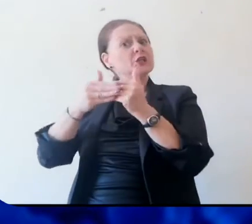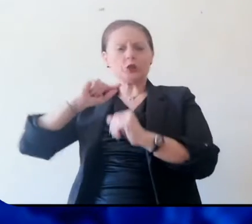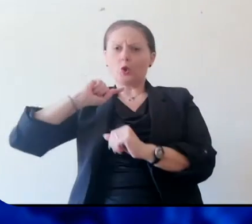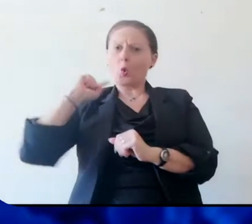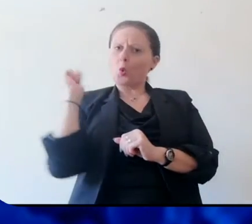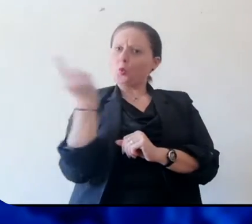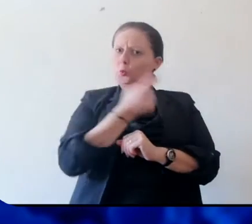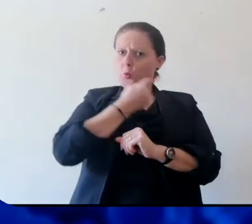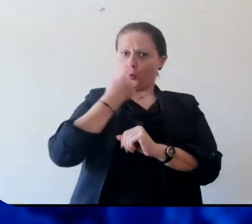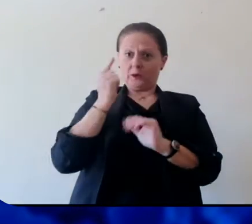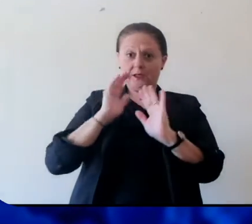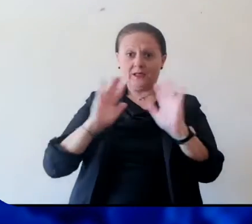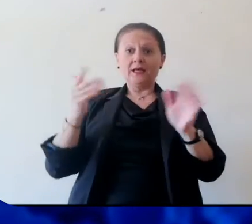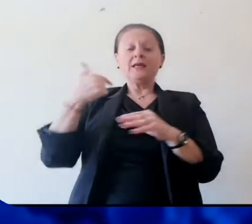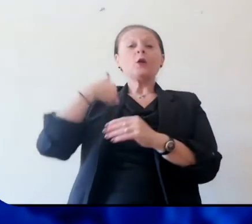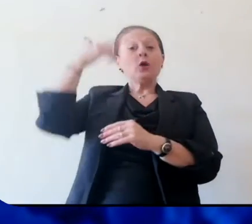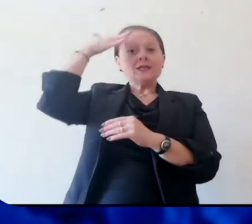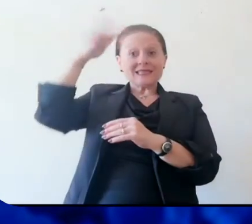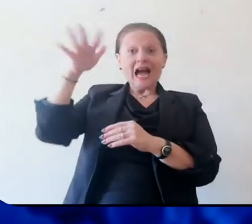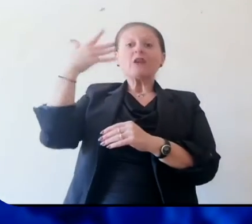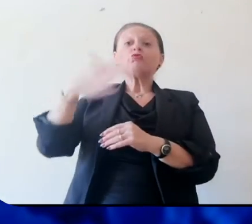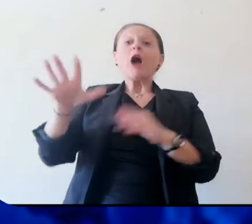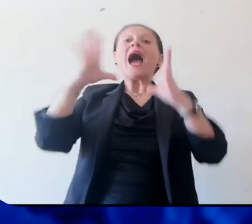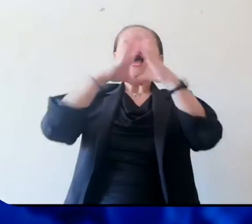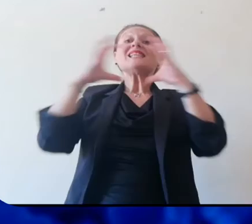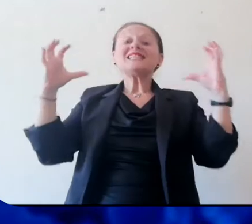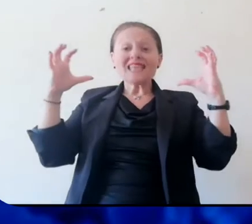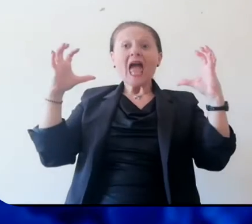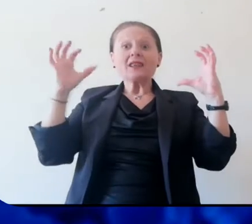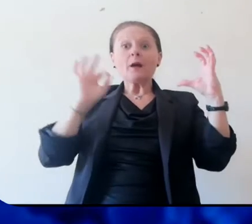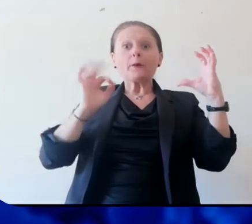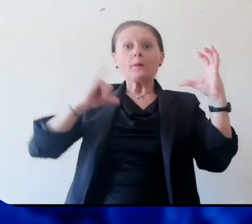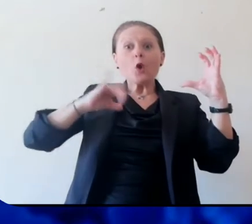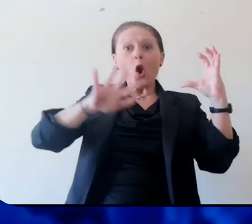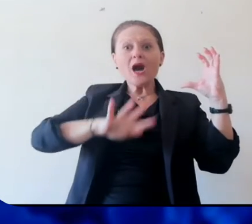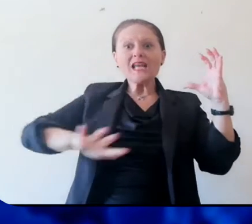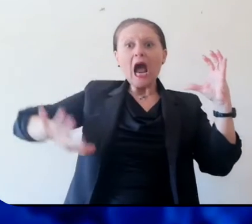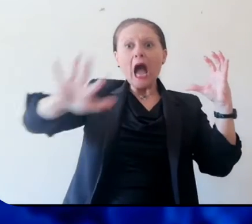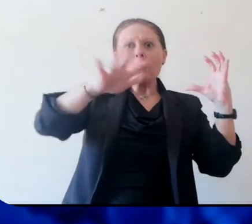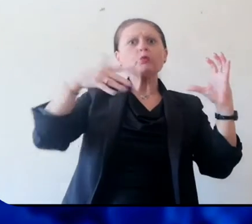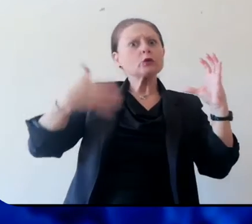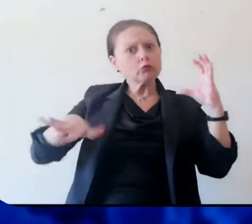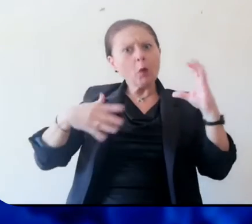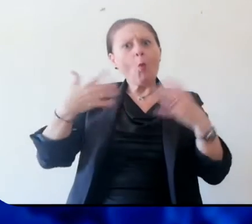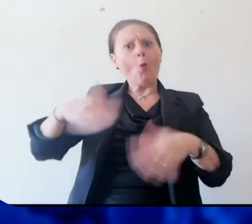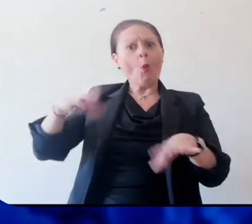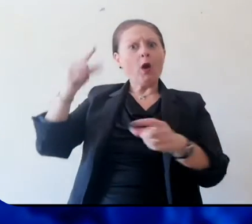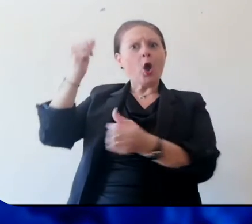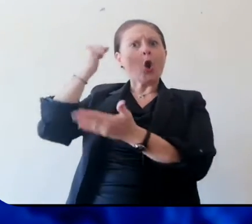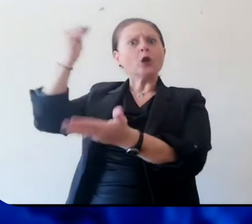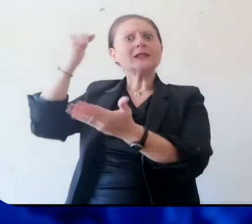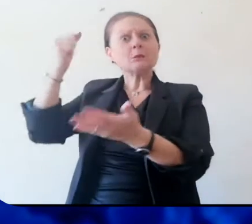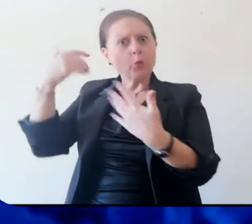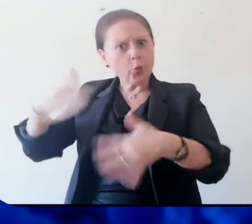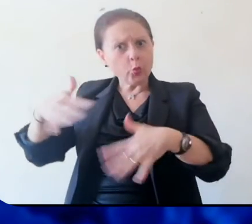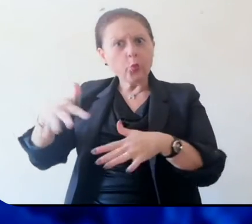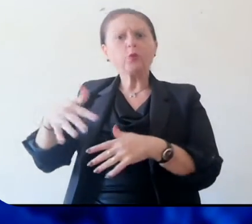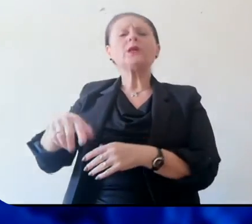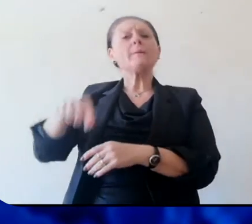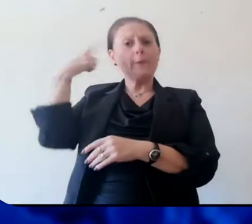so che tra l'altro delle aziende locali stanno erogando dei contributi